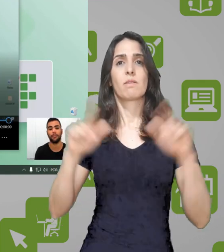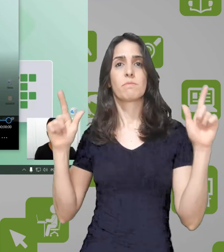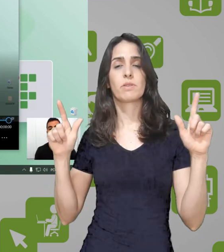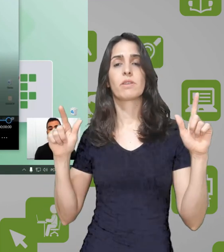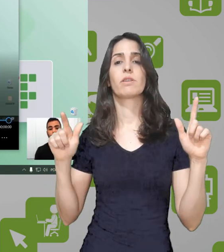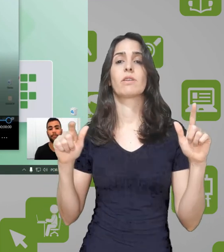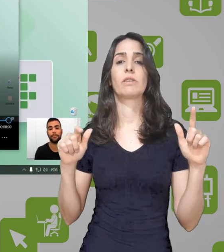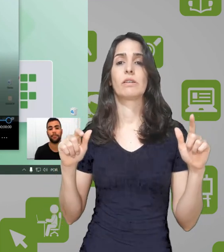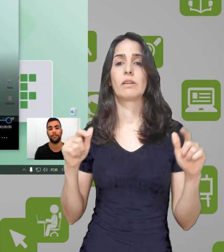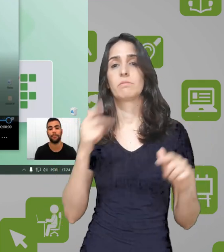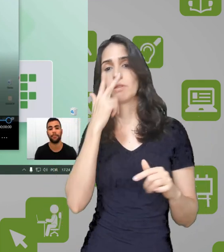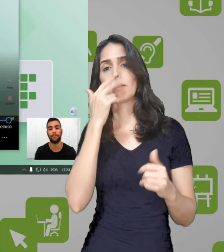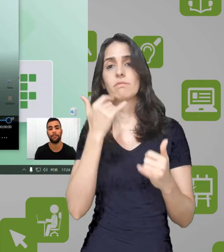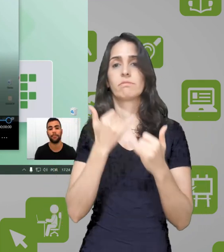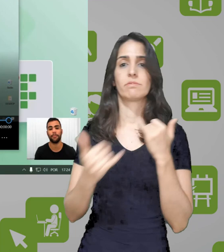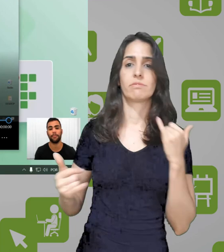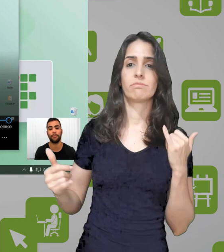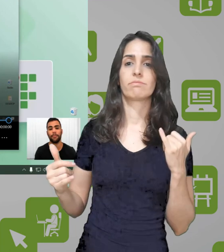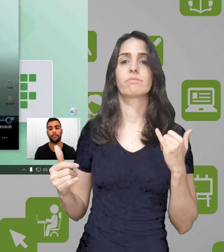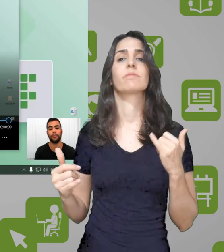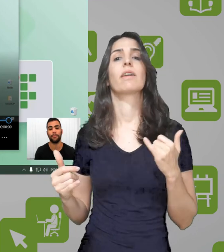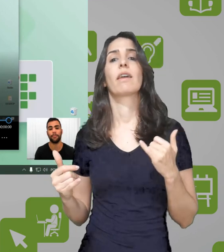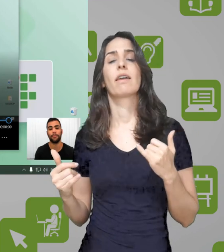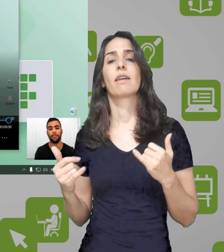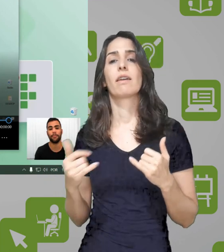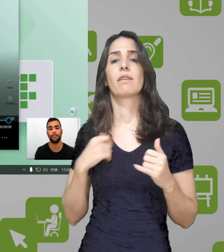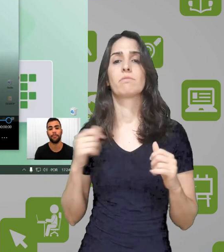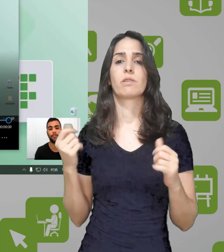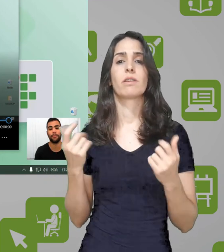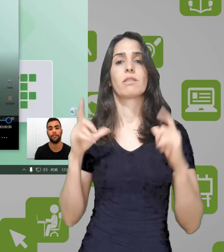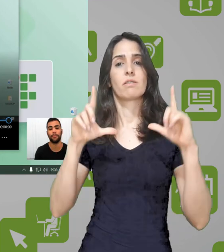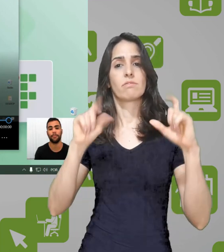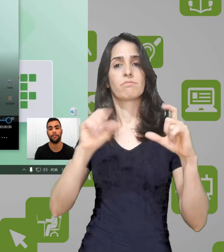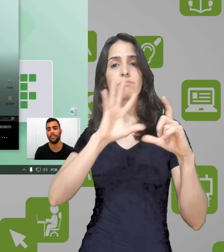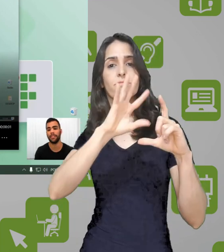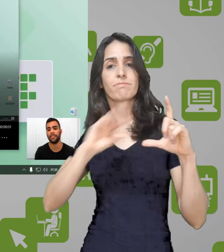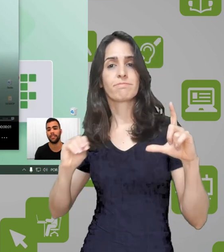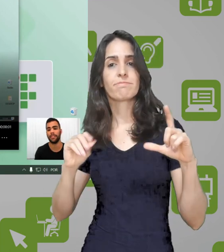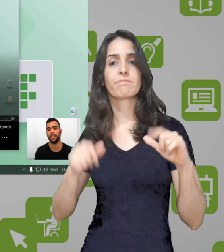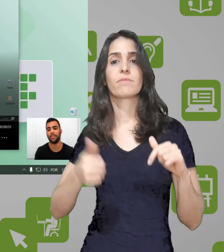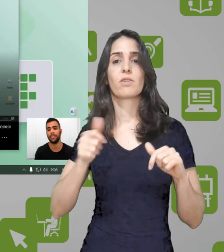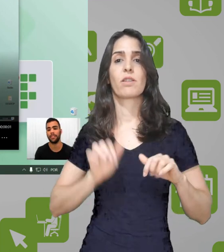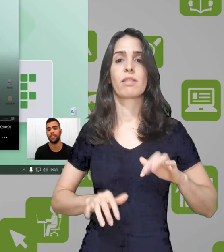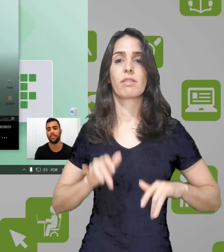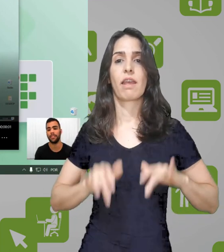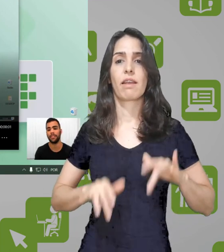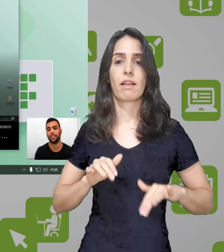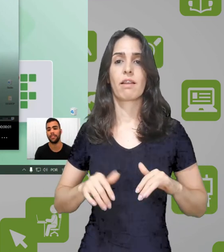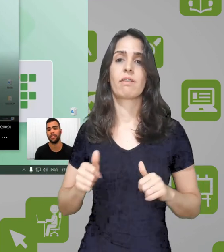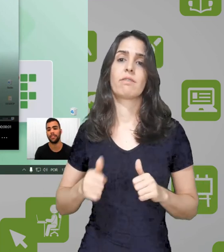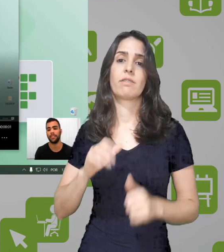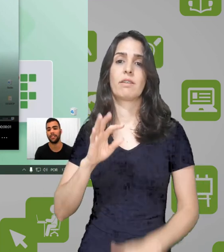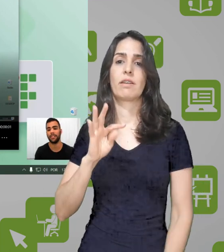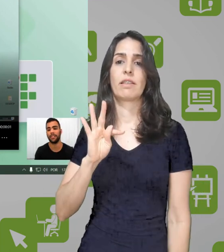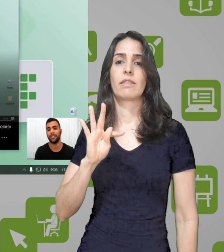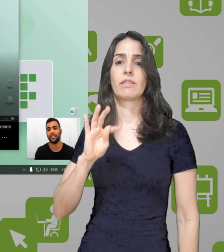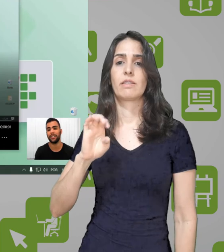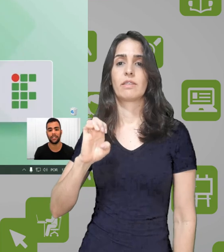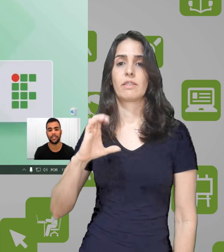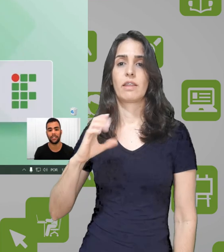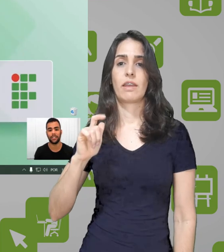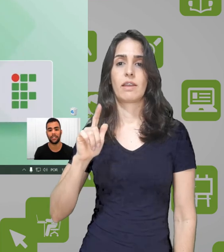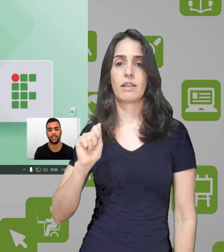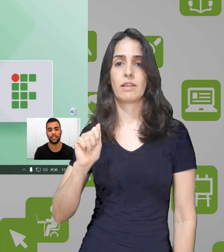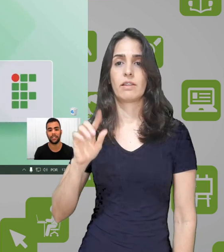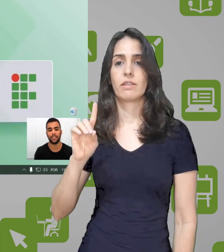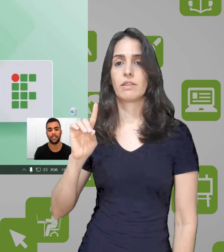eu tenho que abrir o programa. E quando eu abro o programa, ele acaba saindo na gravação. Então, por isso que é muito importante vocês